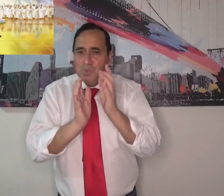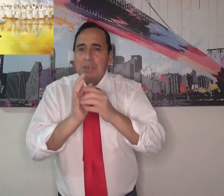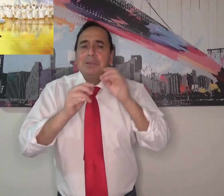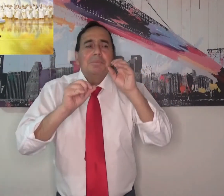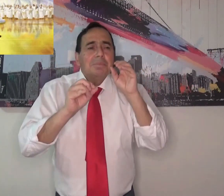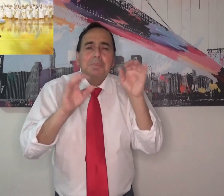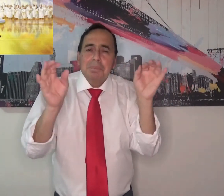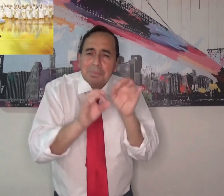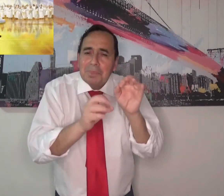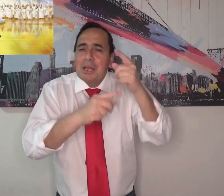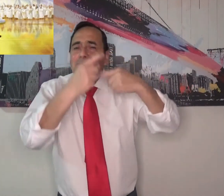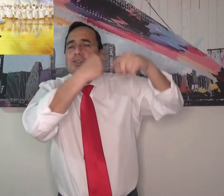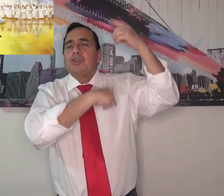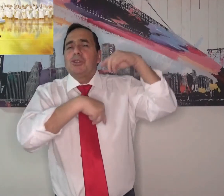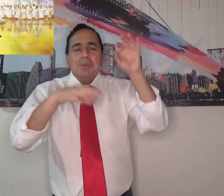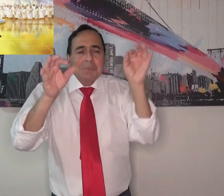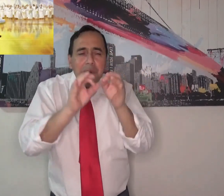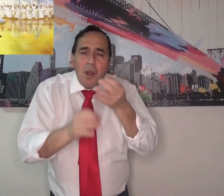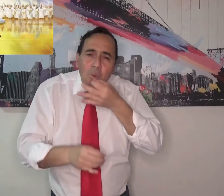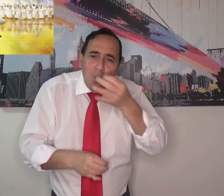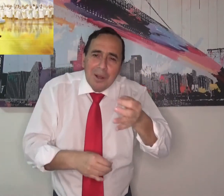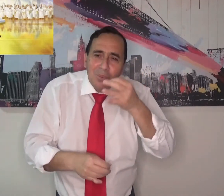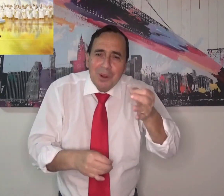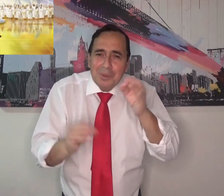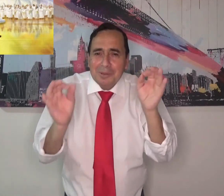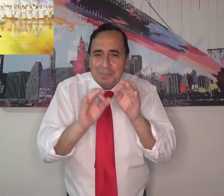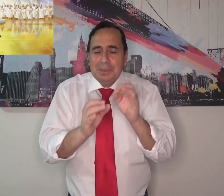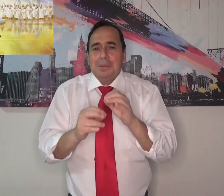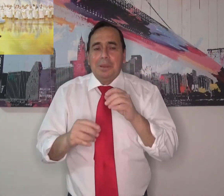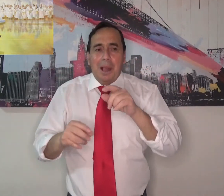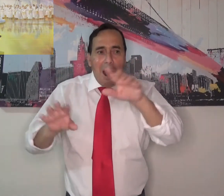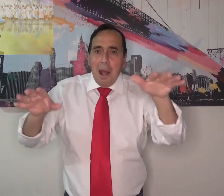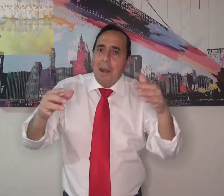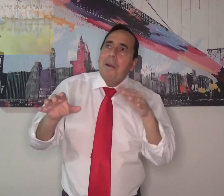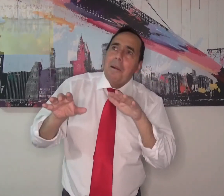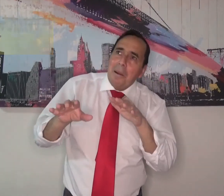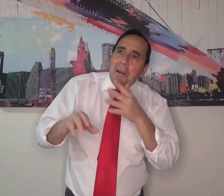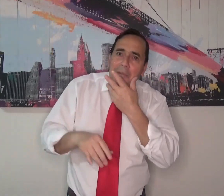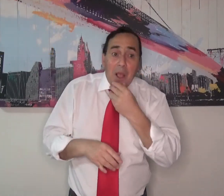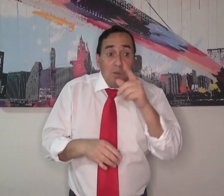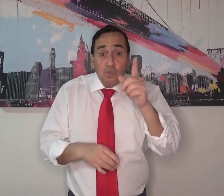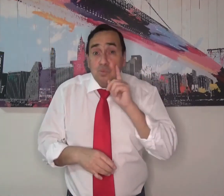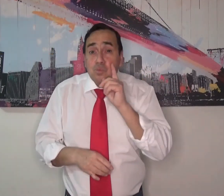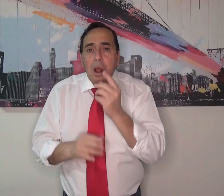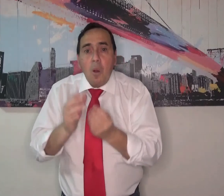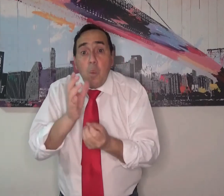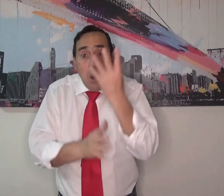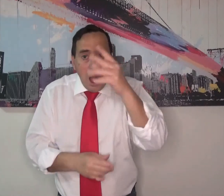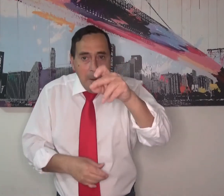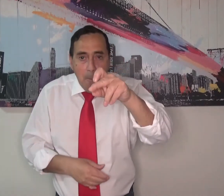que puedan estar allí en el cielo y quieres estar ahí